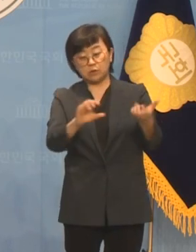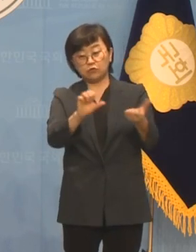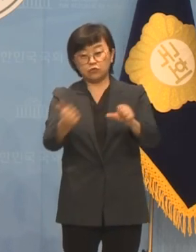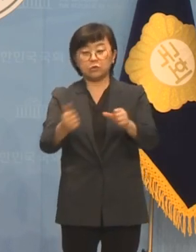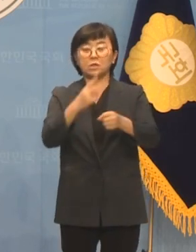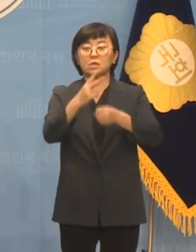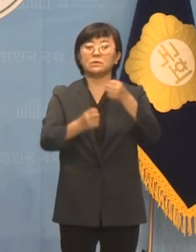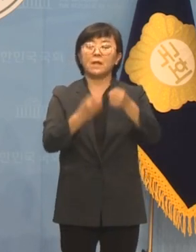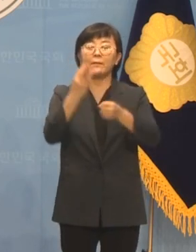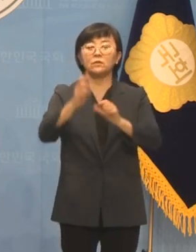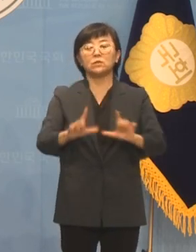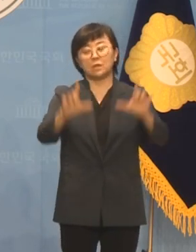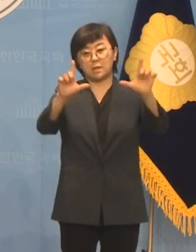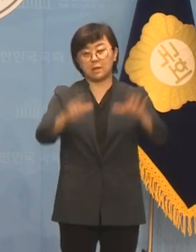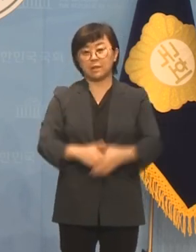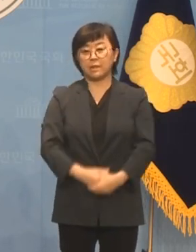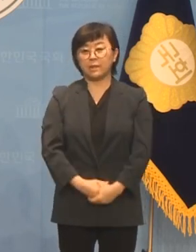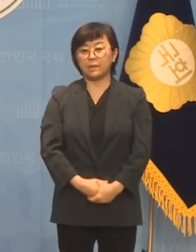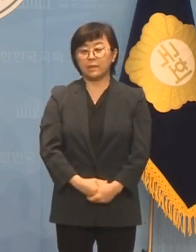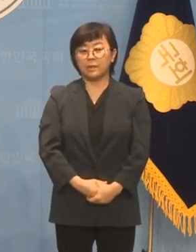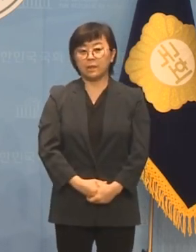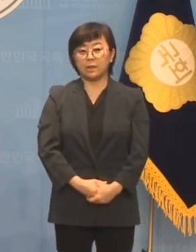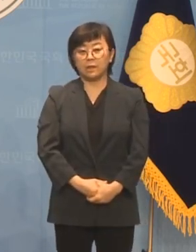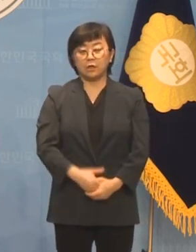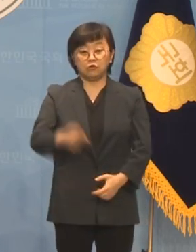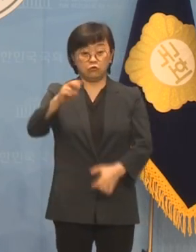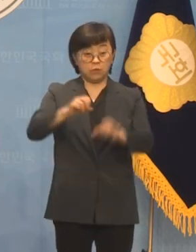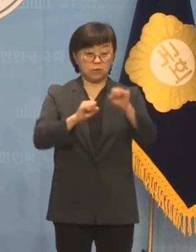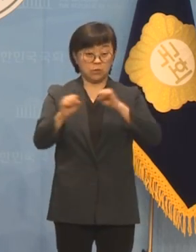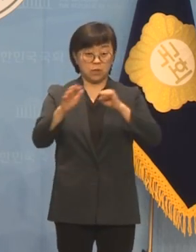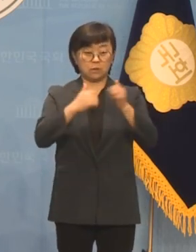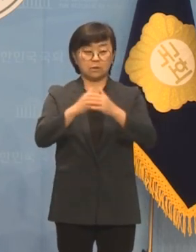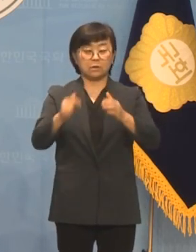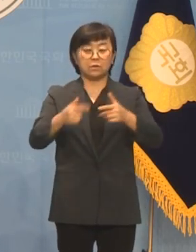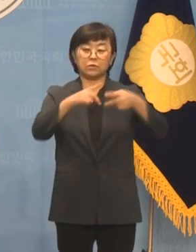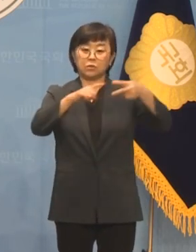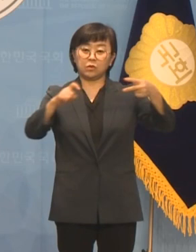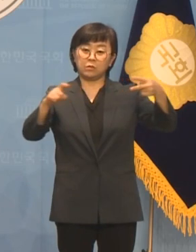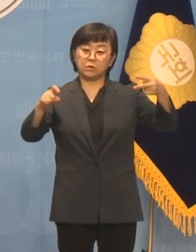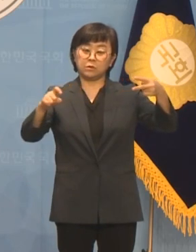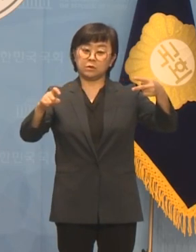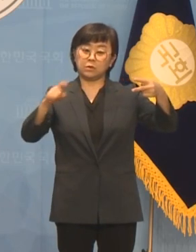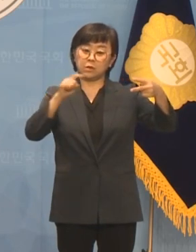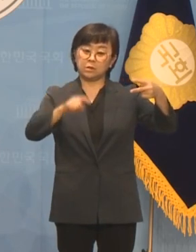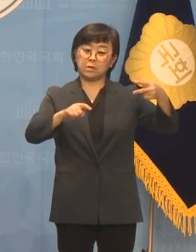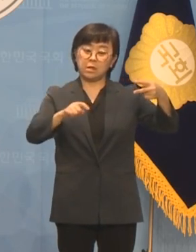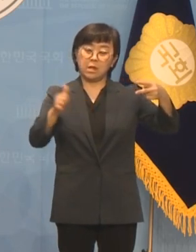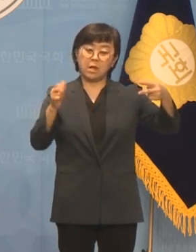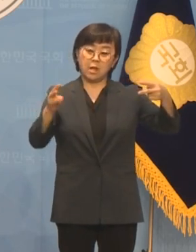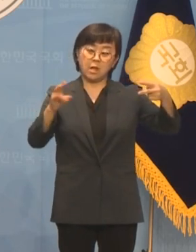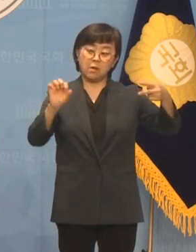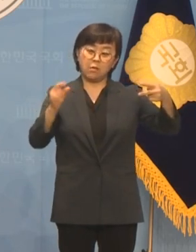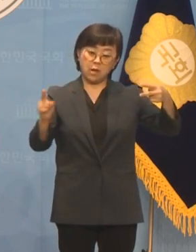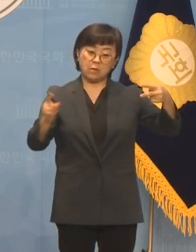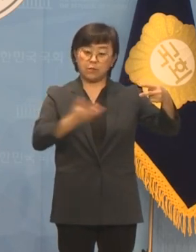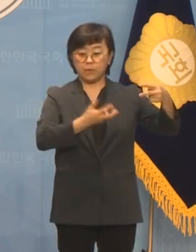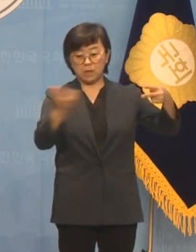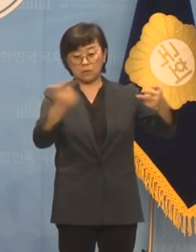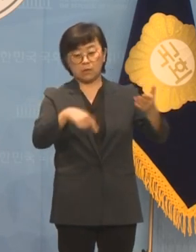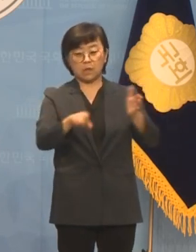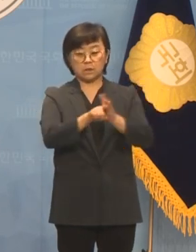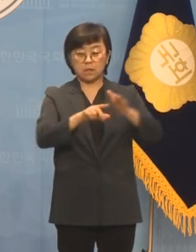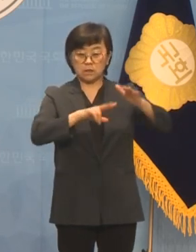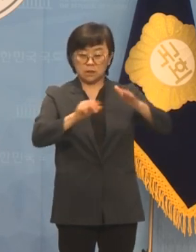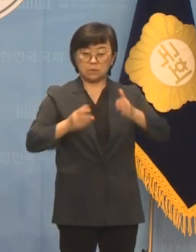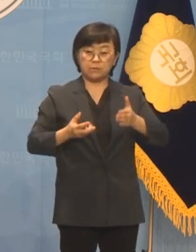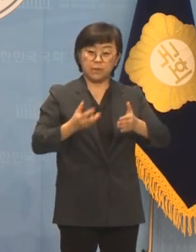23주기가 되는 날이었습니다 유진우 활동가는 동대문 역사에서 해와역으로 이동하기 위해 지하철을